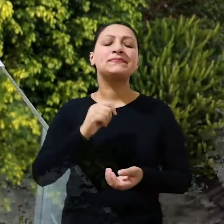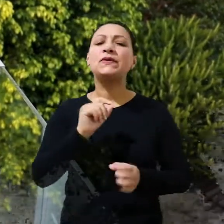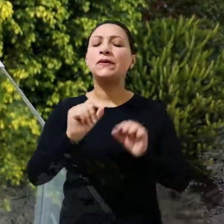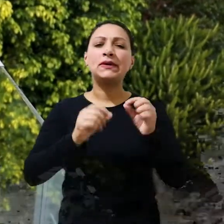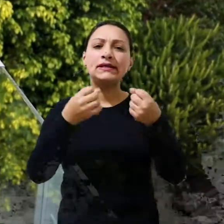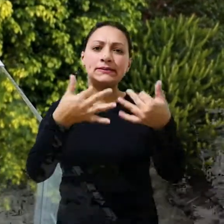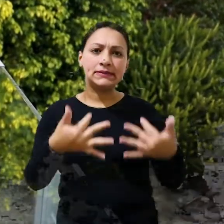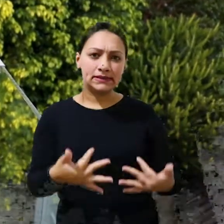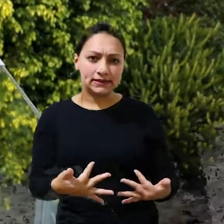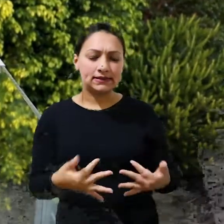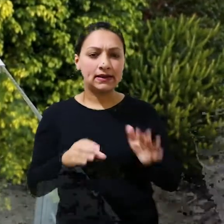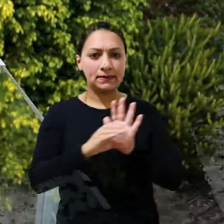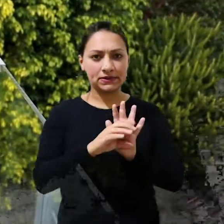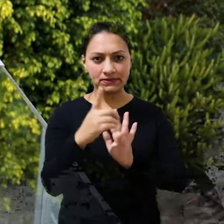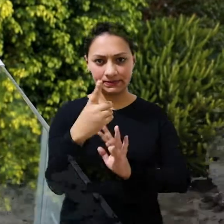assim no capítulo 16,